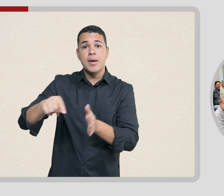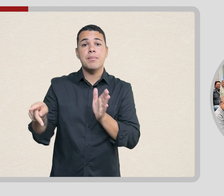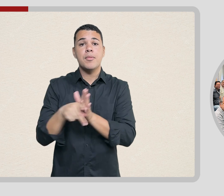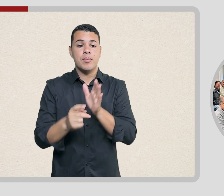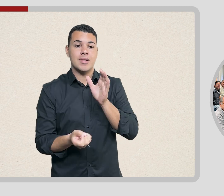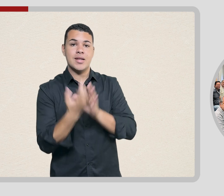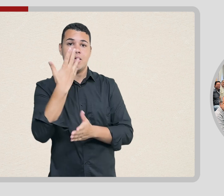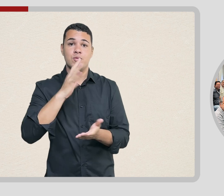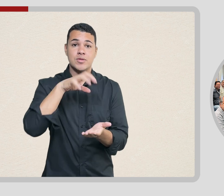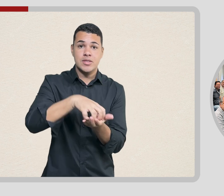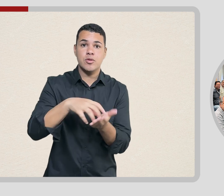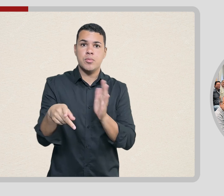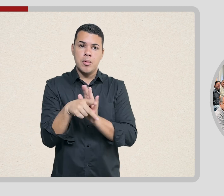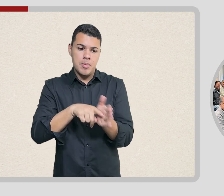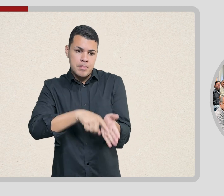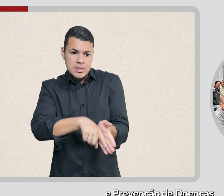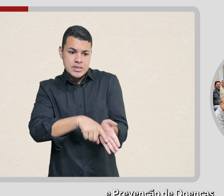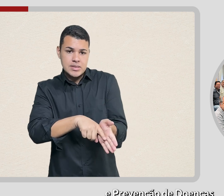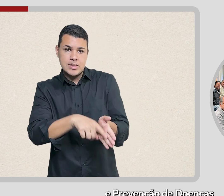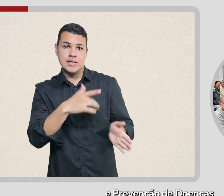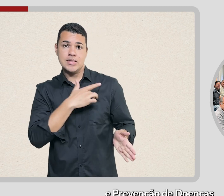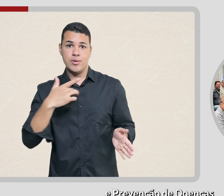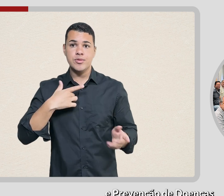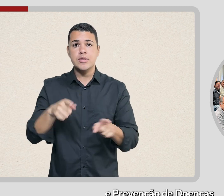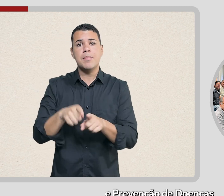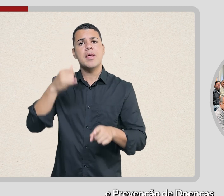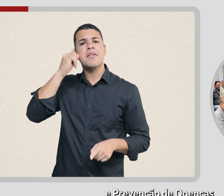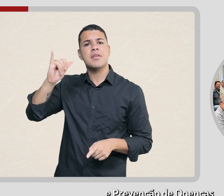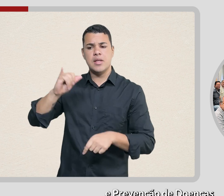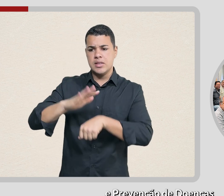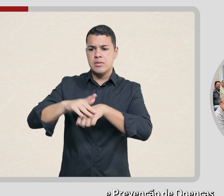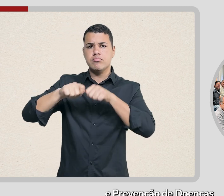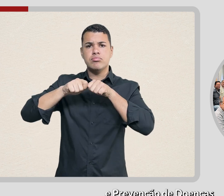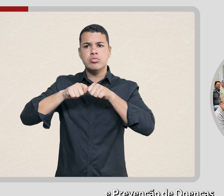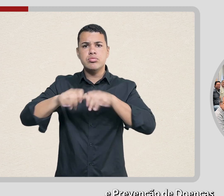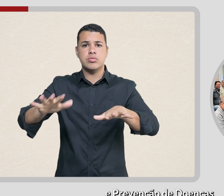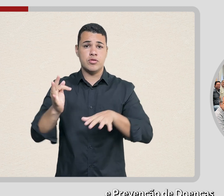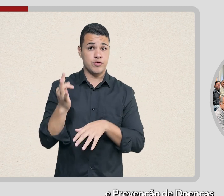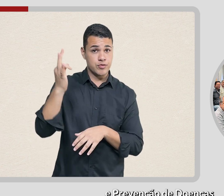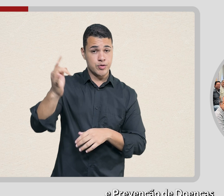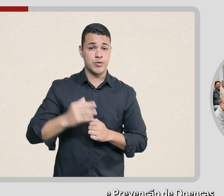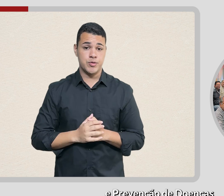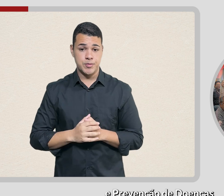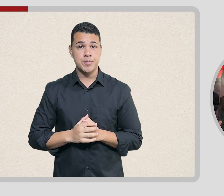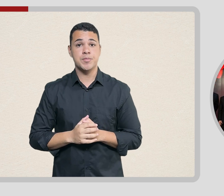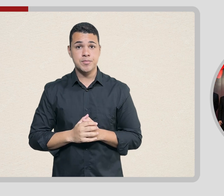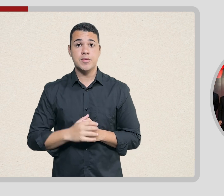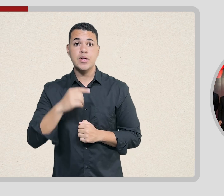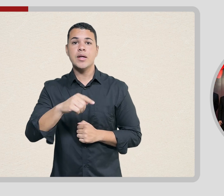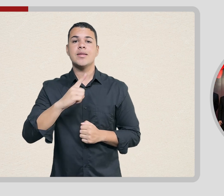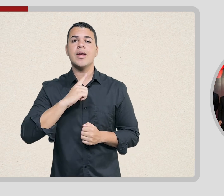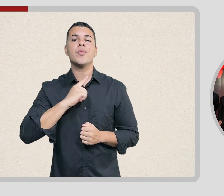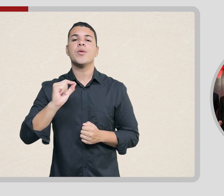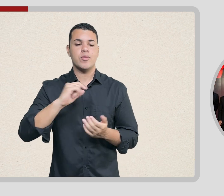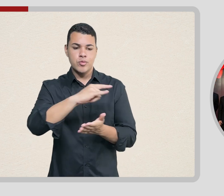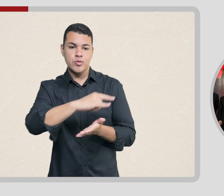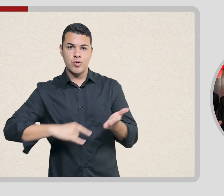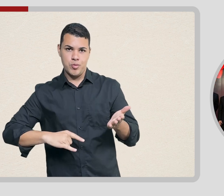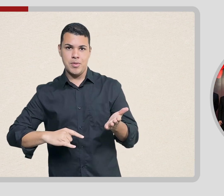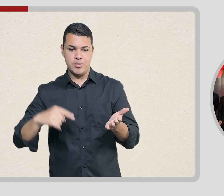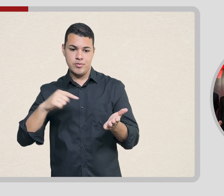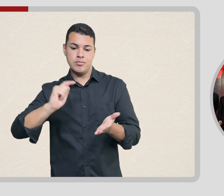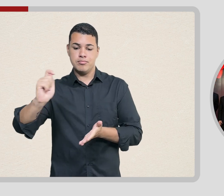Sino Brasileiro de Pesquisa e Prevenção de Doenças Infecciosas, previsto no Memorando de